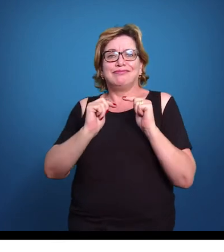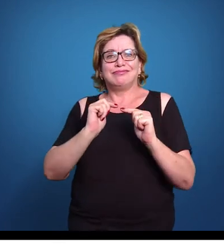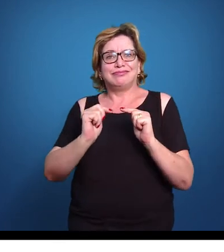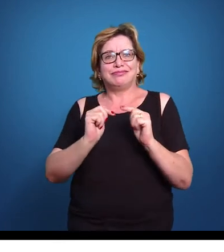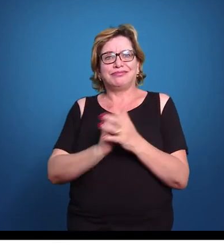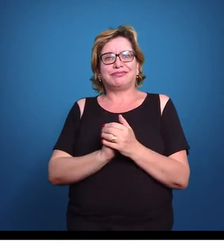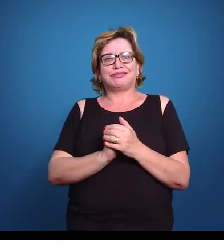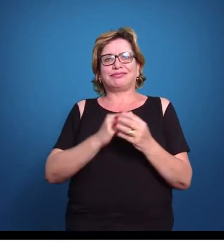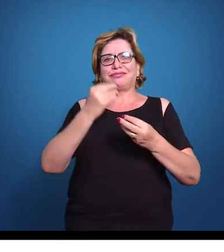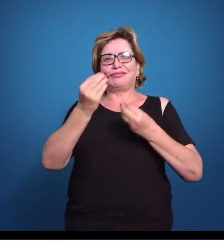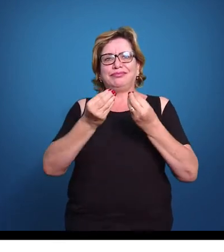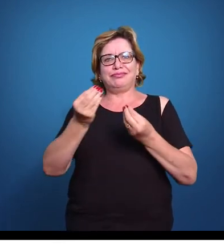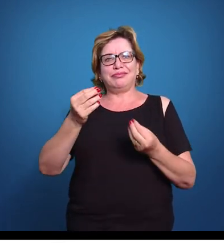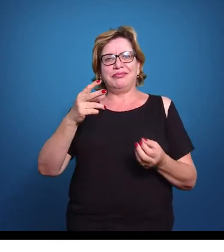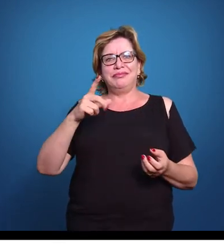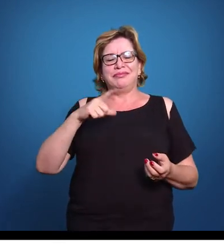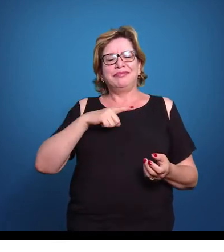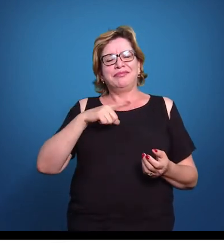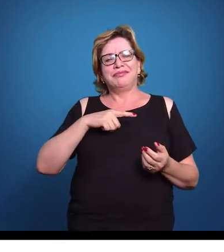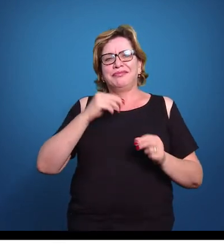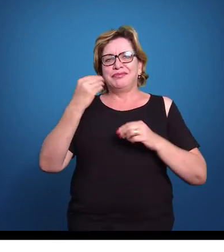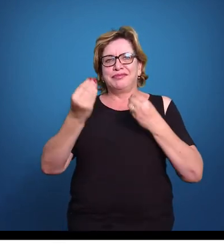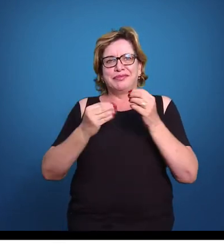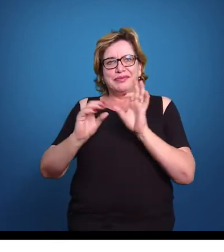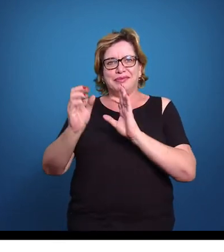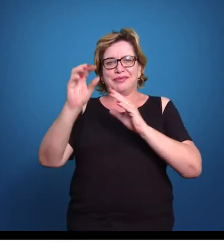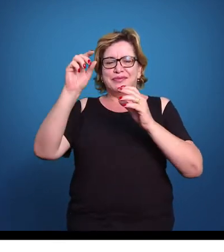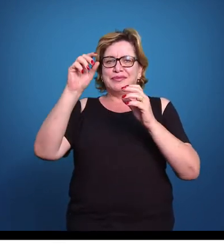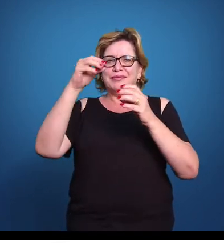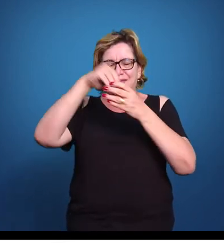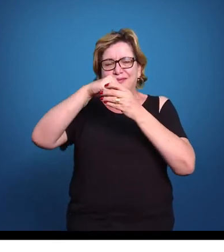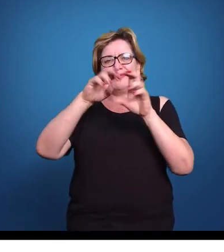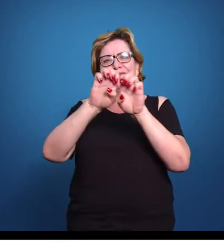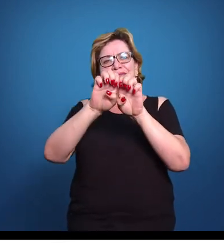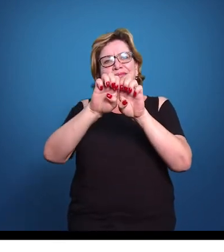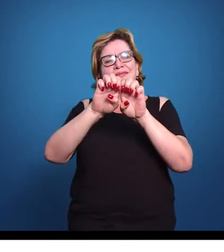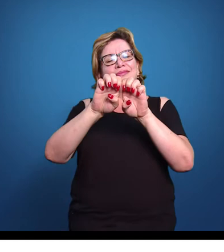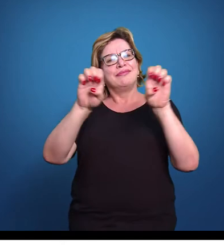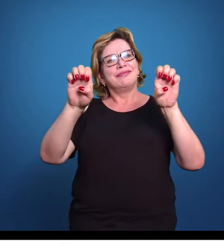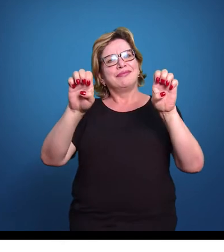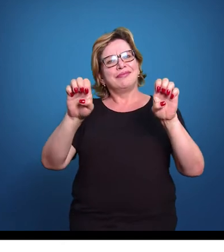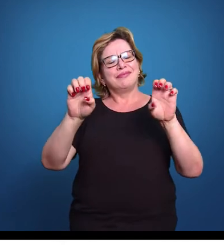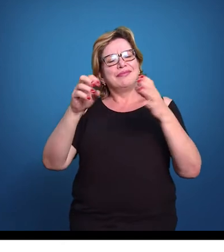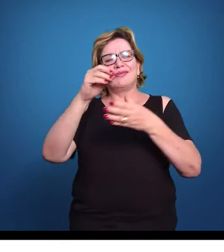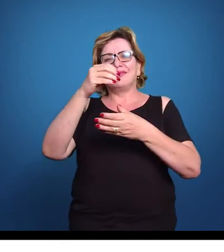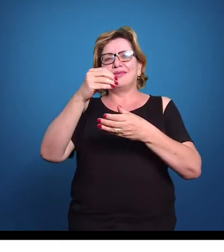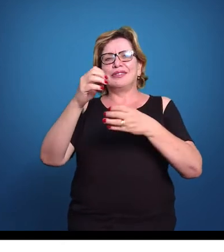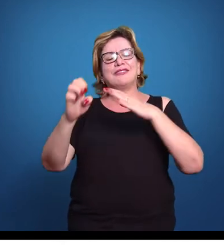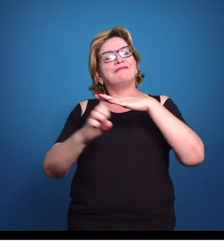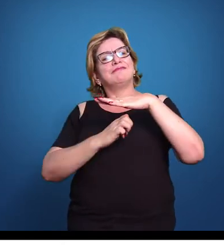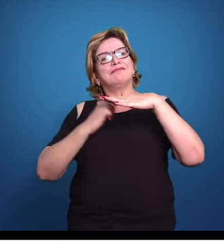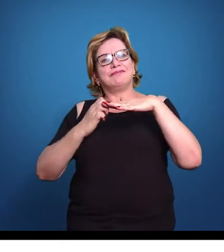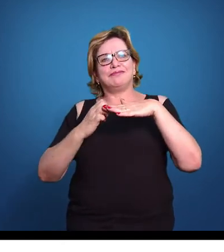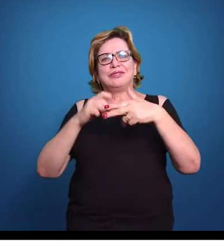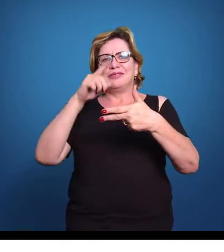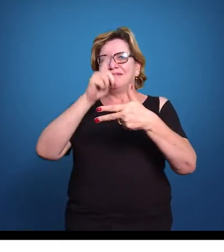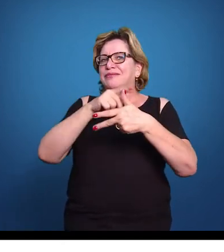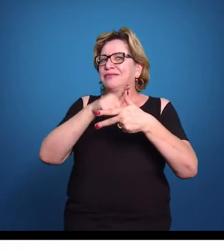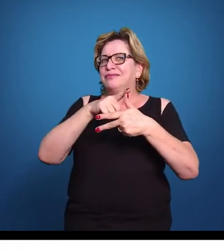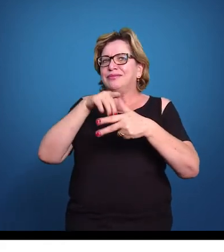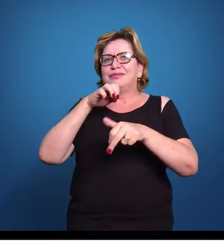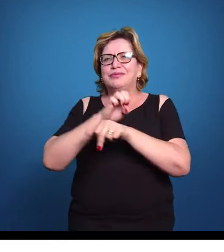dentro de uma organização. O empreendedor, não. O empreendedor